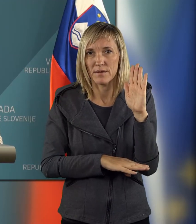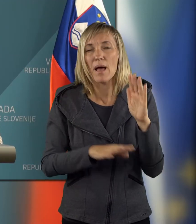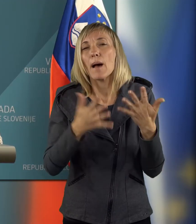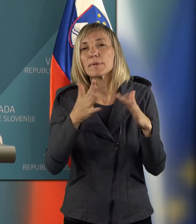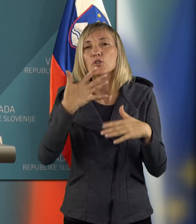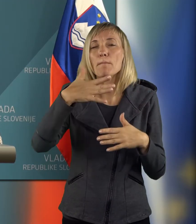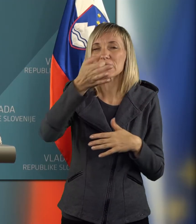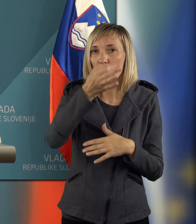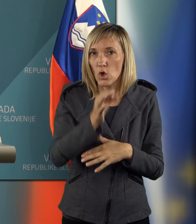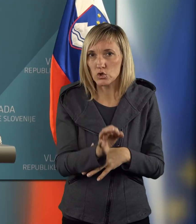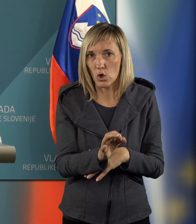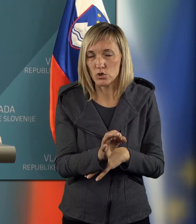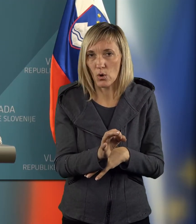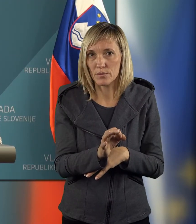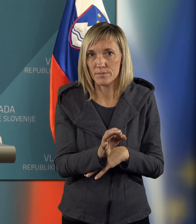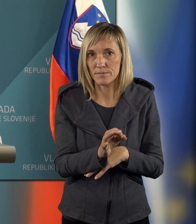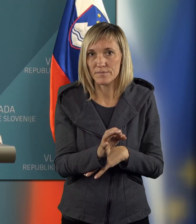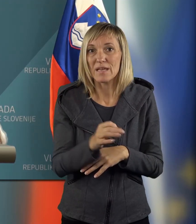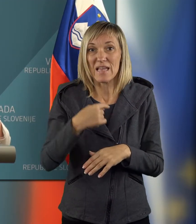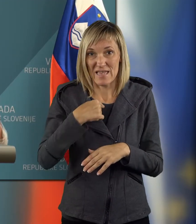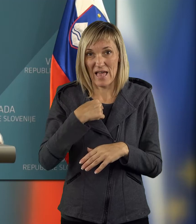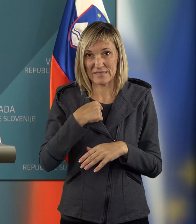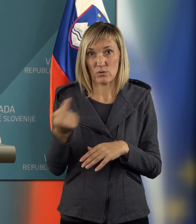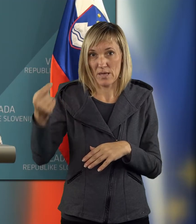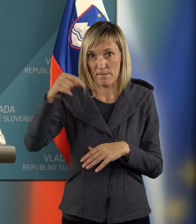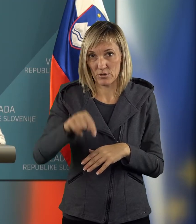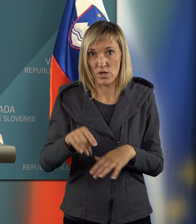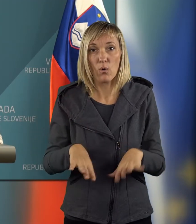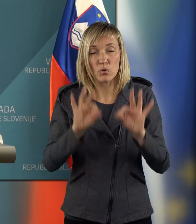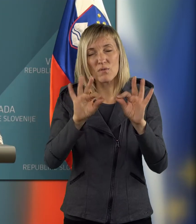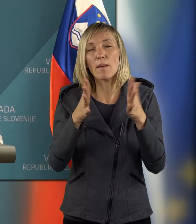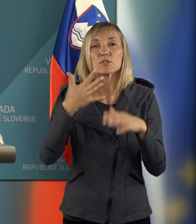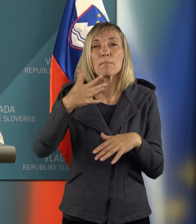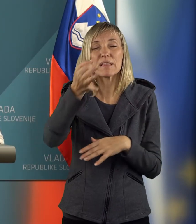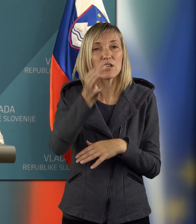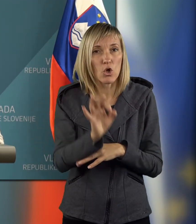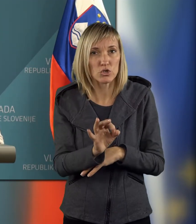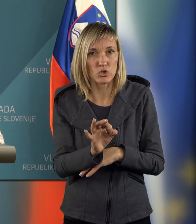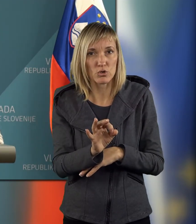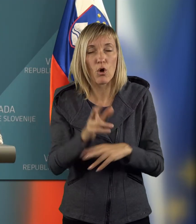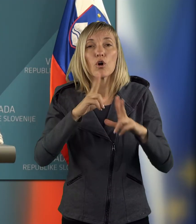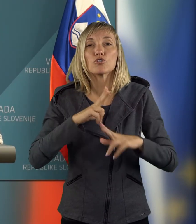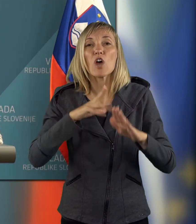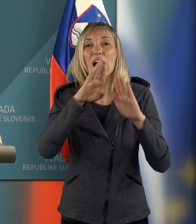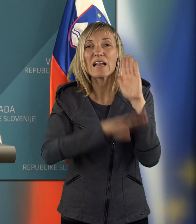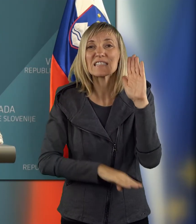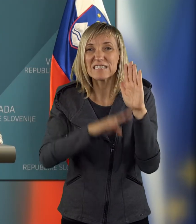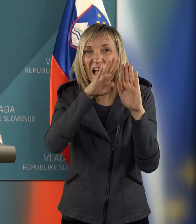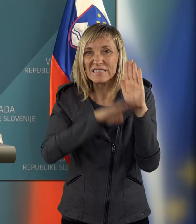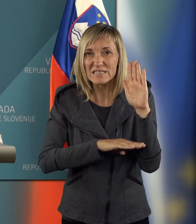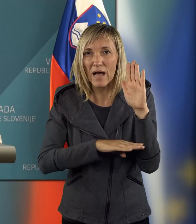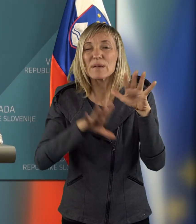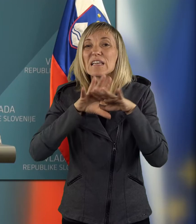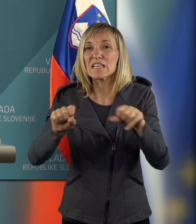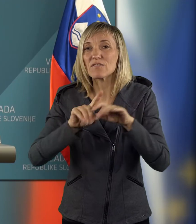Za cirka 15 odstotkov, ko sem jaz prišla, sem gotovila za cirka 15 odstotkov čakalnih seznamov